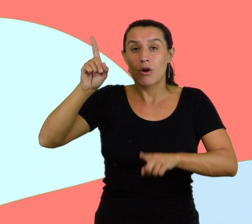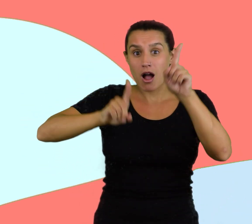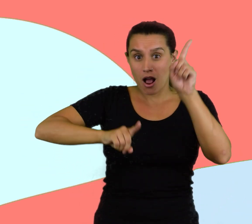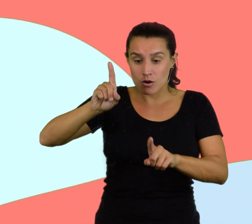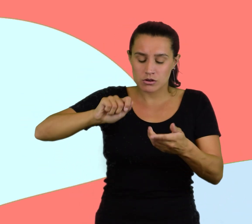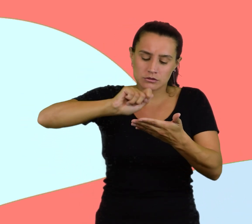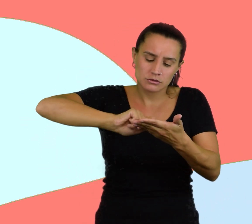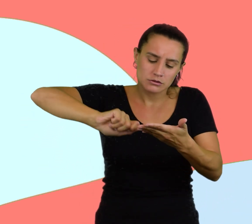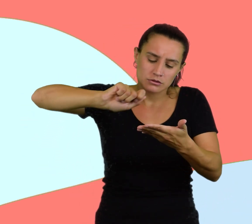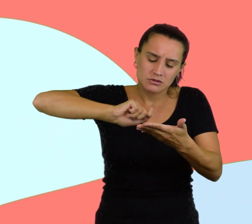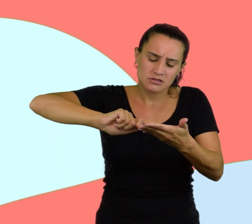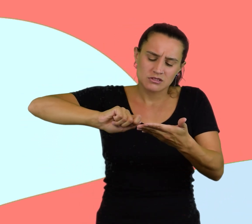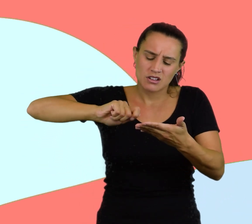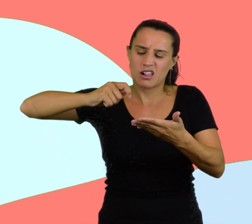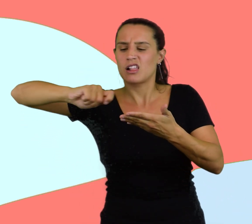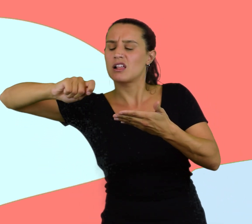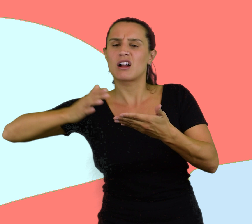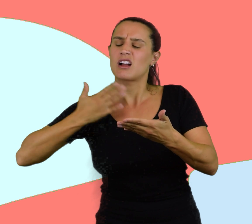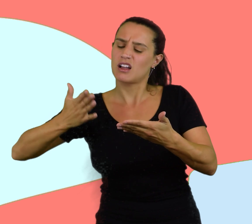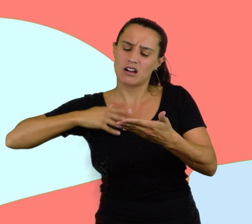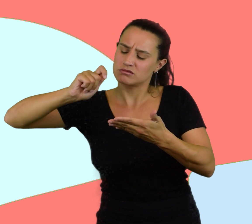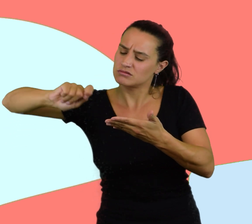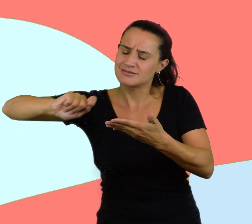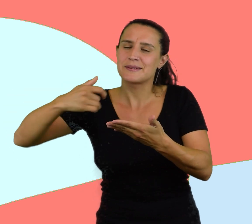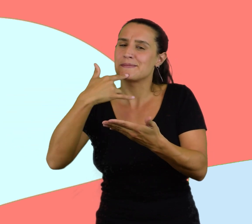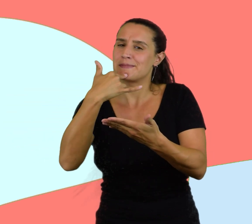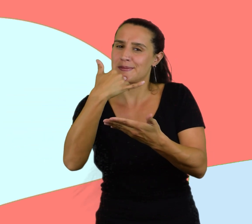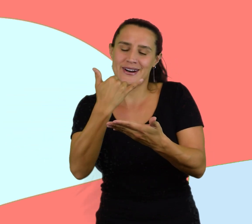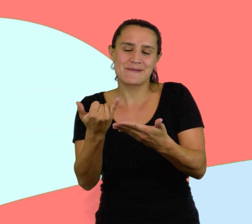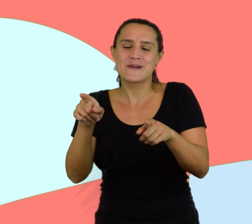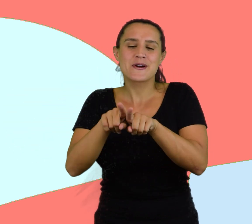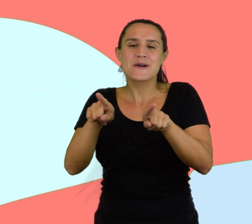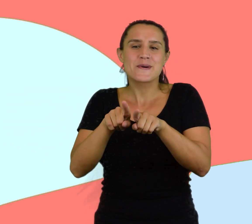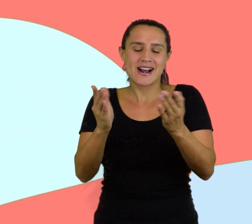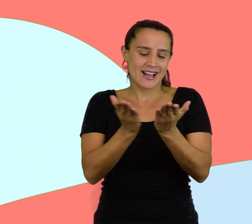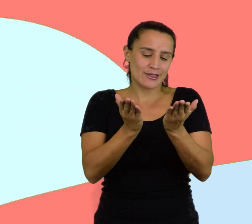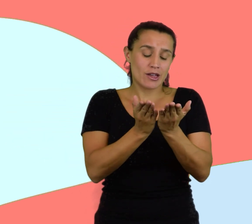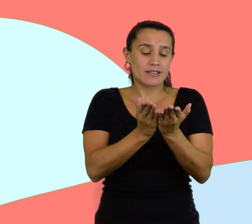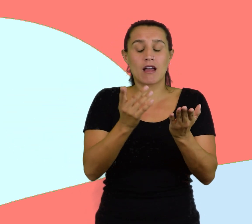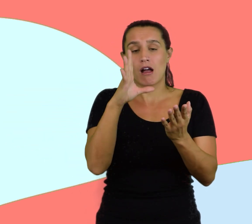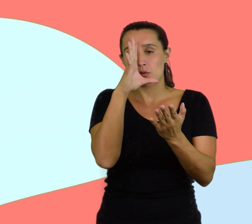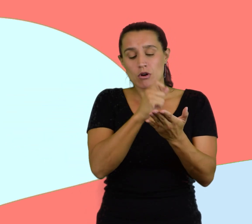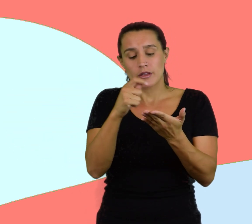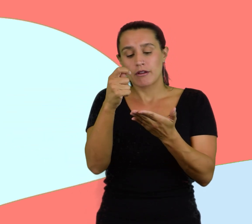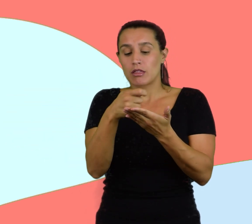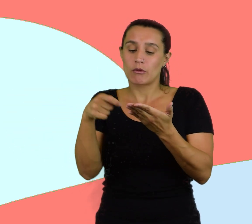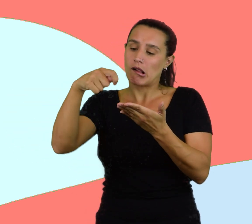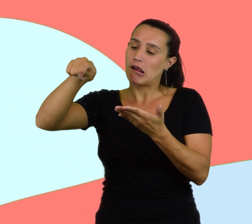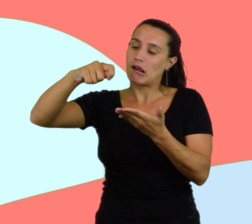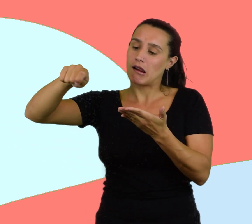algunos monjes anotaban sus quejas en los márgenes de los manuscritos. Como un estudiante que hace dibujos en su cuadernola.